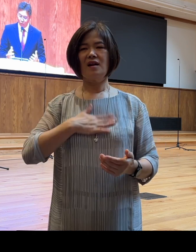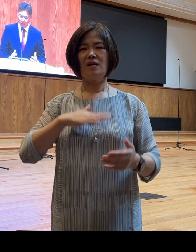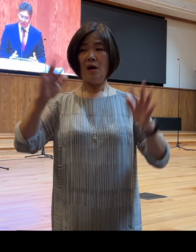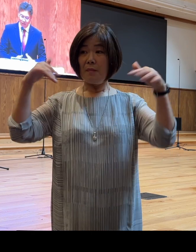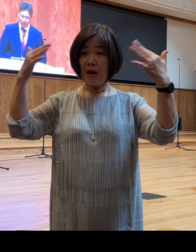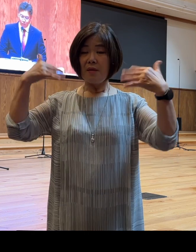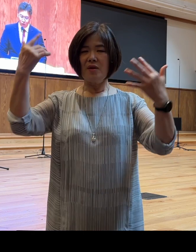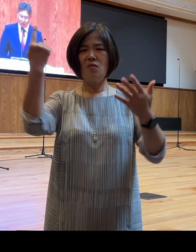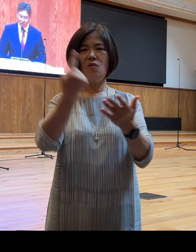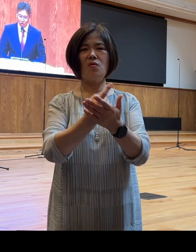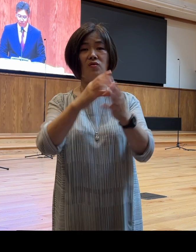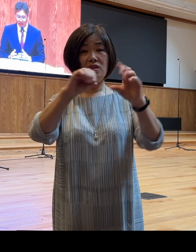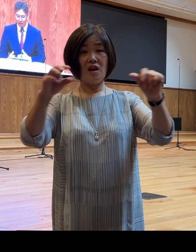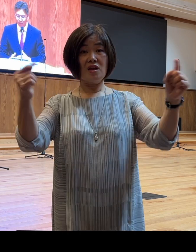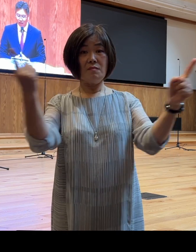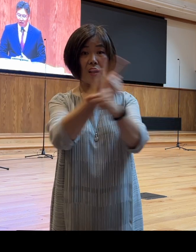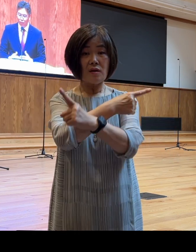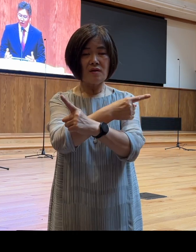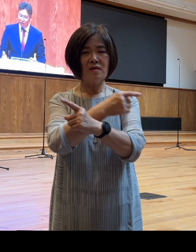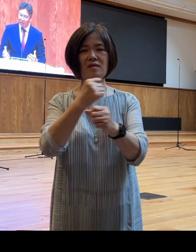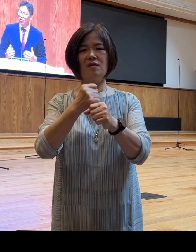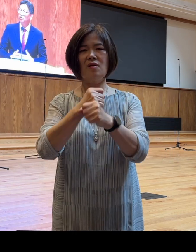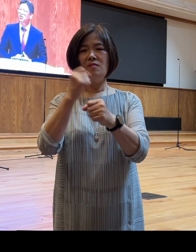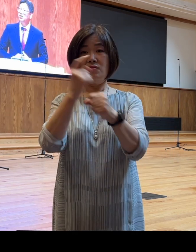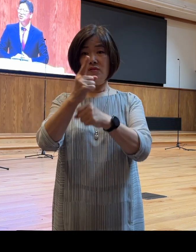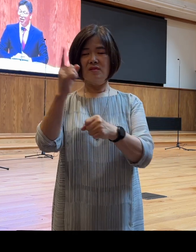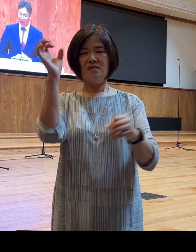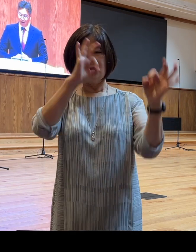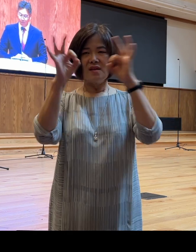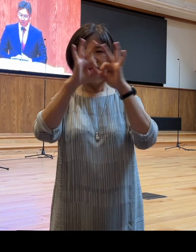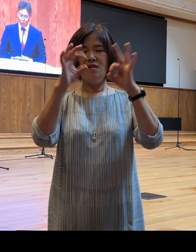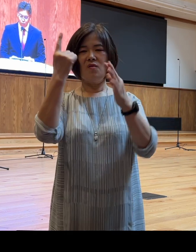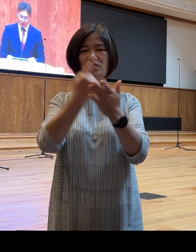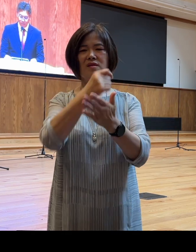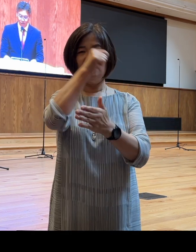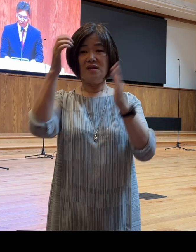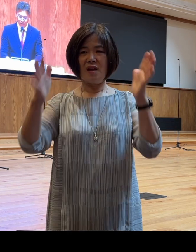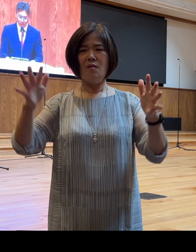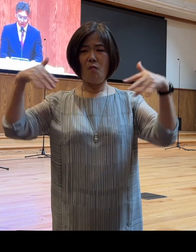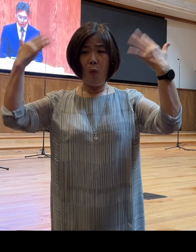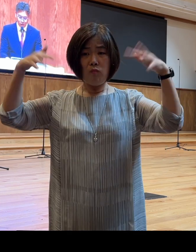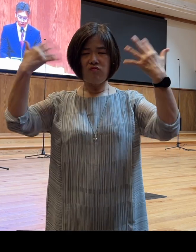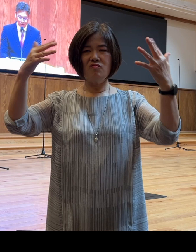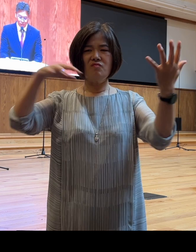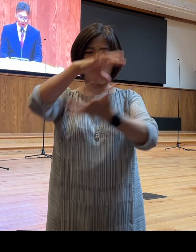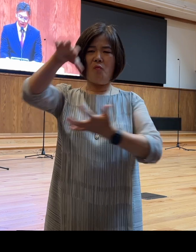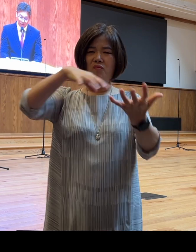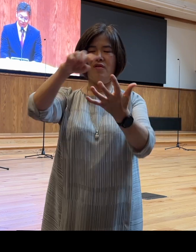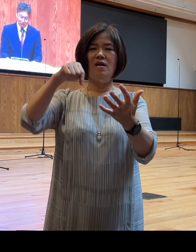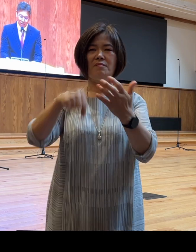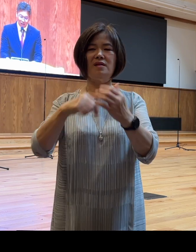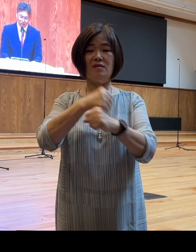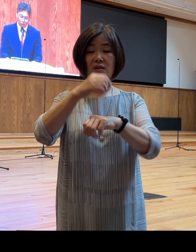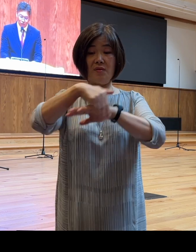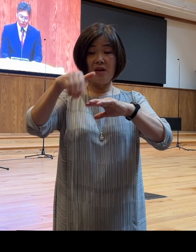모래땅의 지형이 바뀌듯 불현듯 찾아오는 인생의 폭풍 앞에서 우리는 계획했던 인생의 지도는 오히려